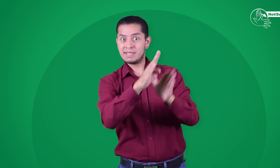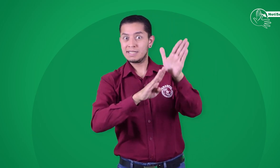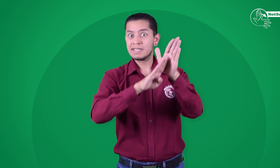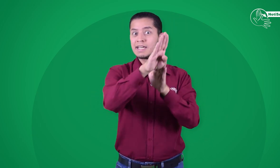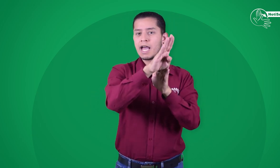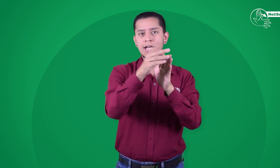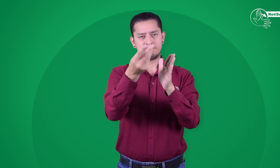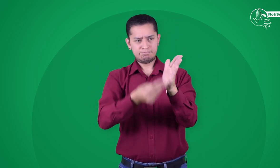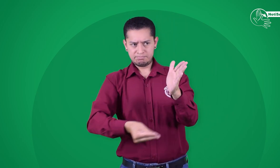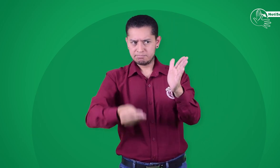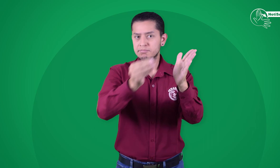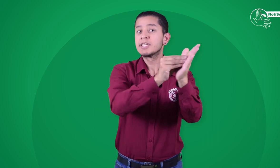país.